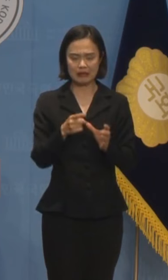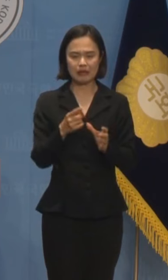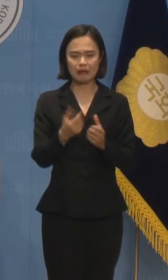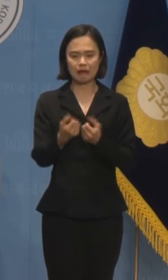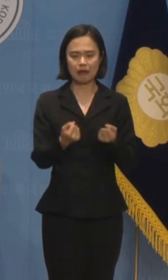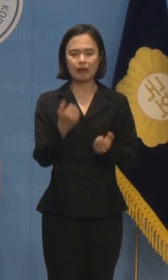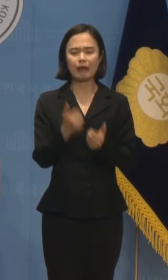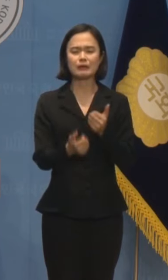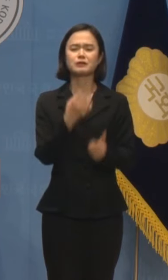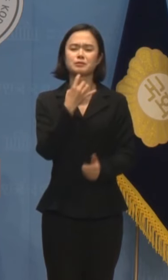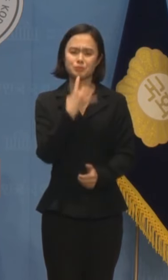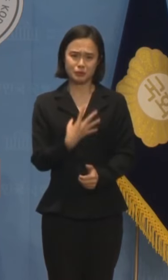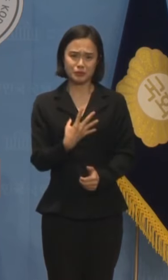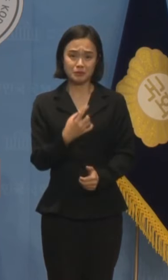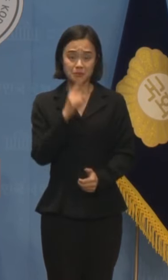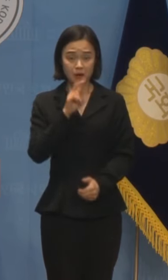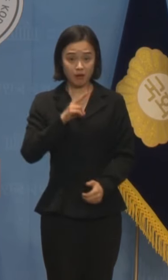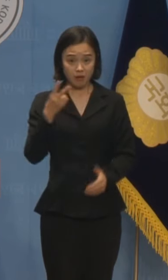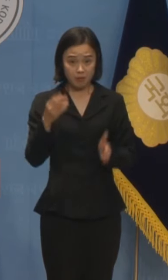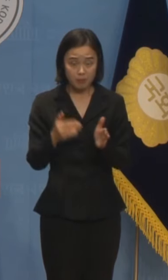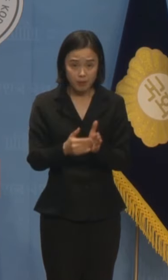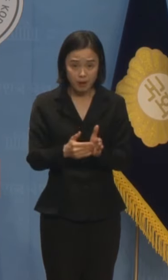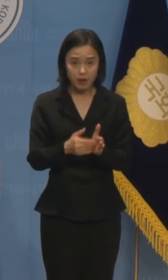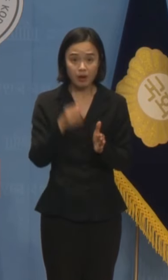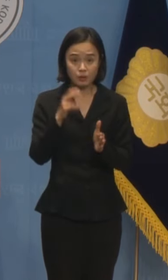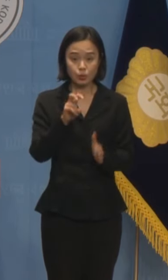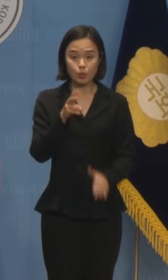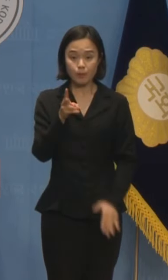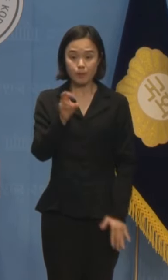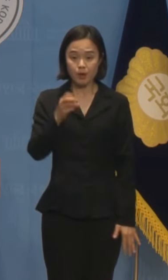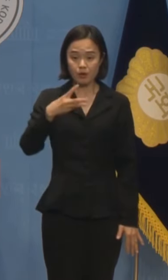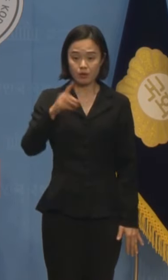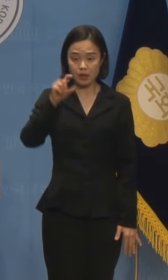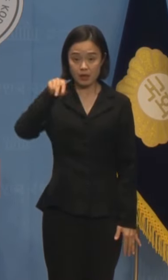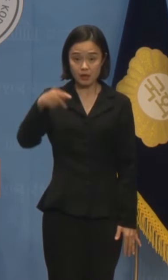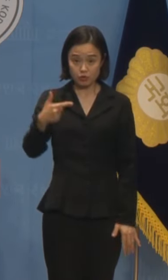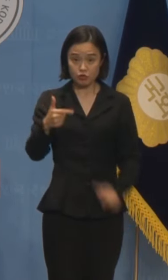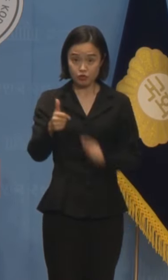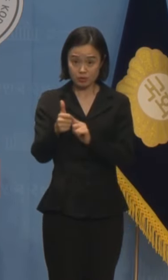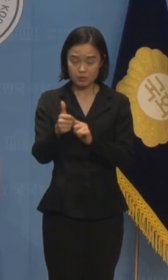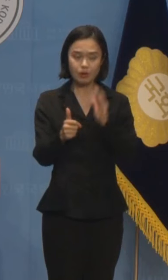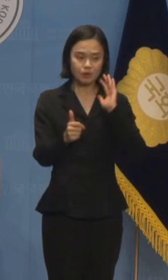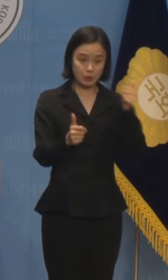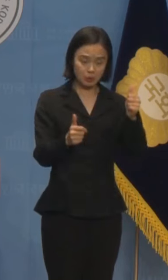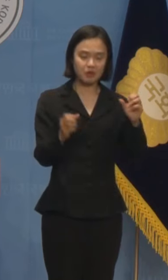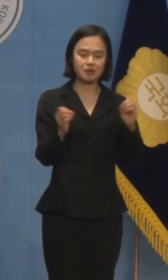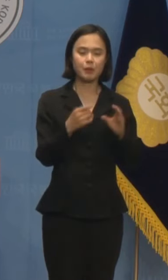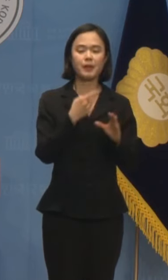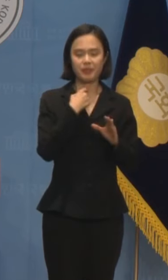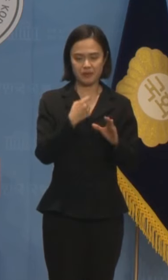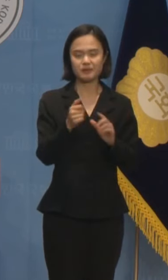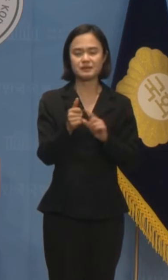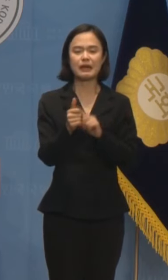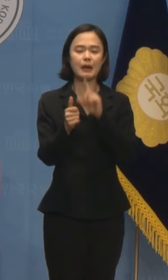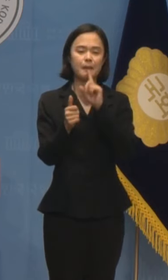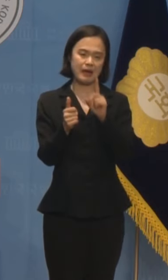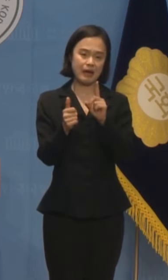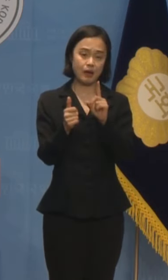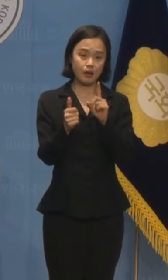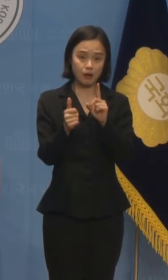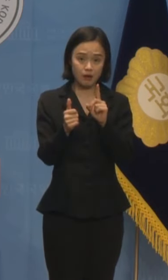윤 대통령과 소통했던 사람으로 치켜세우며 관련 의혹에 대해서만 유독 입이 무겁습니다.